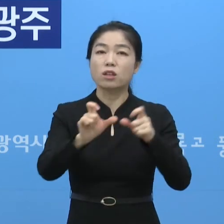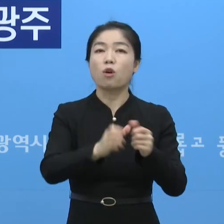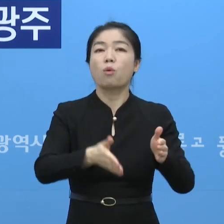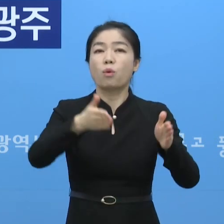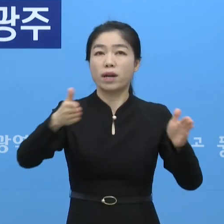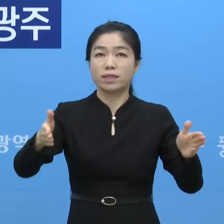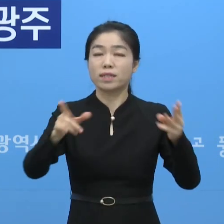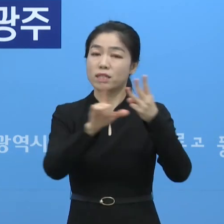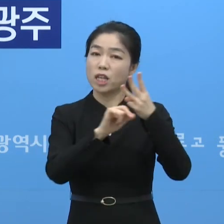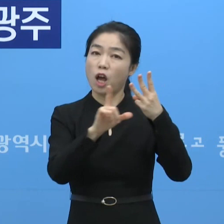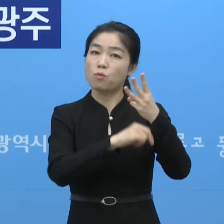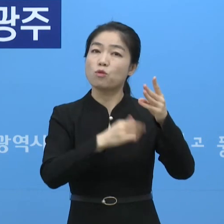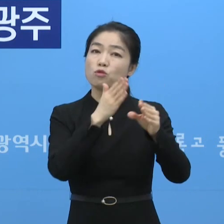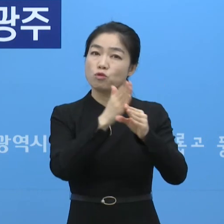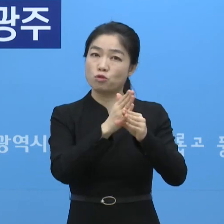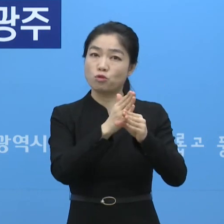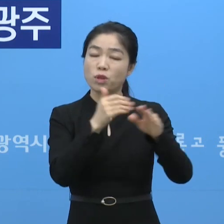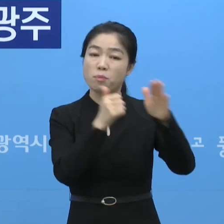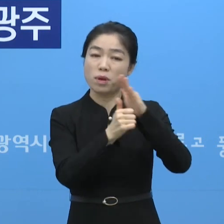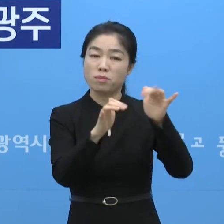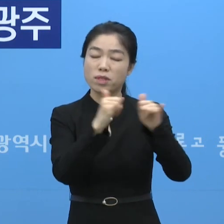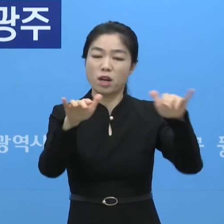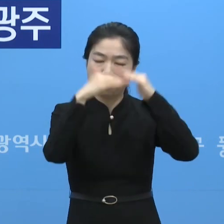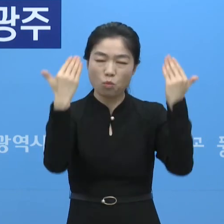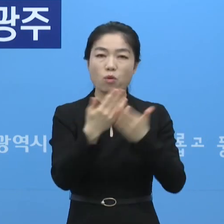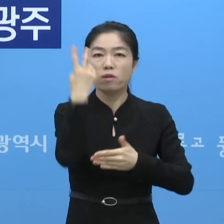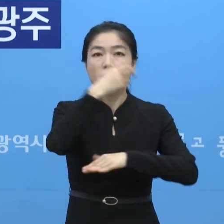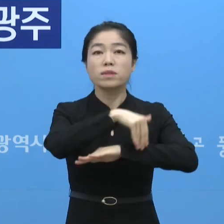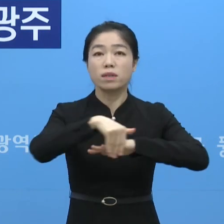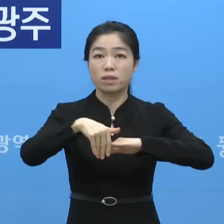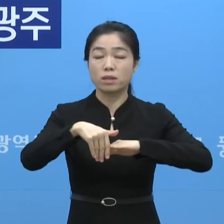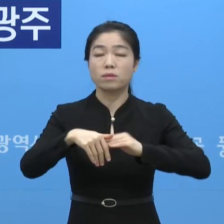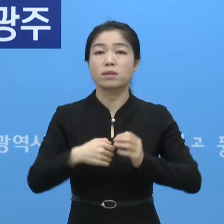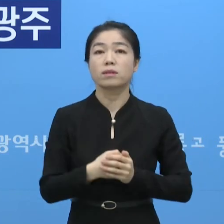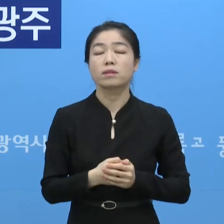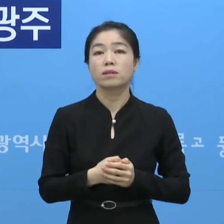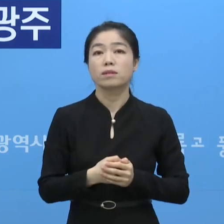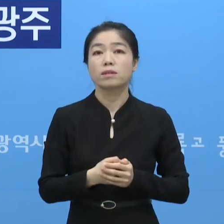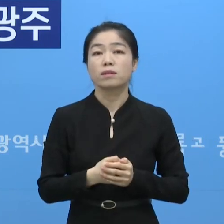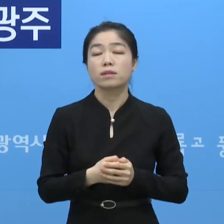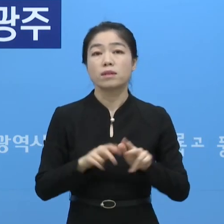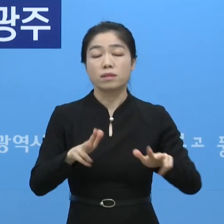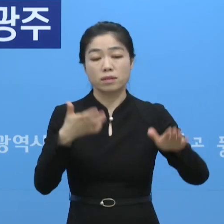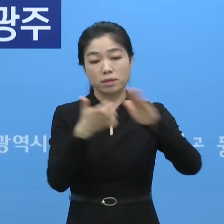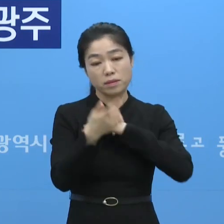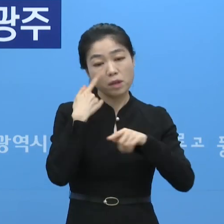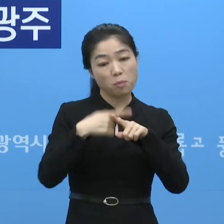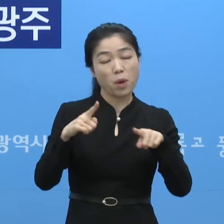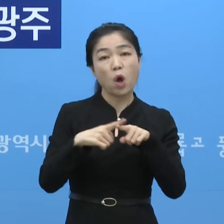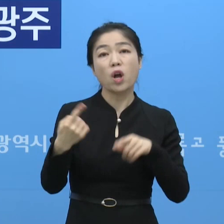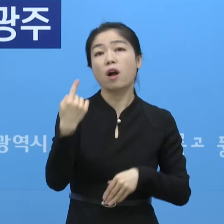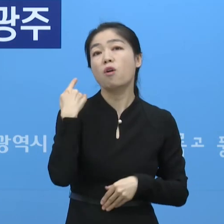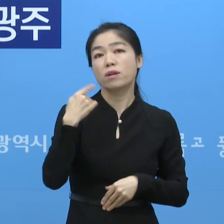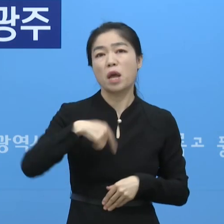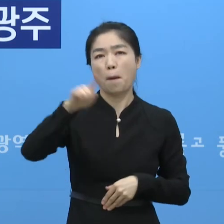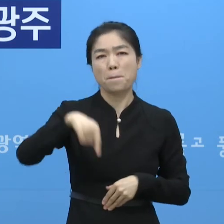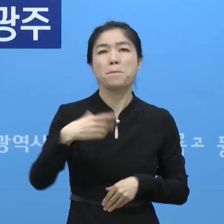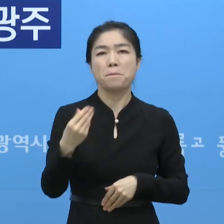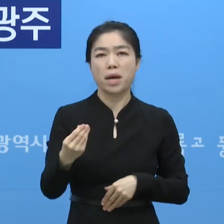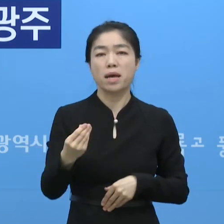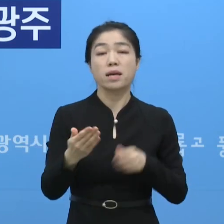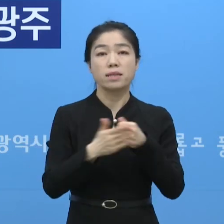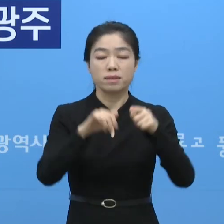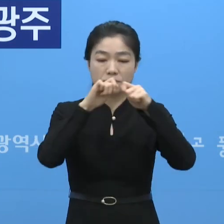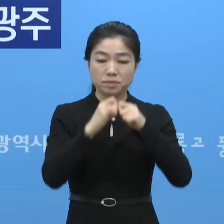중에 방문하신 분들은 다 하려고 하고 있습니다. 그래서 저희들이 현장평가로 어제 다녀왔습니다.